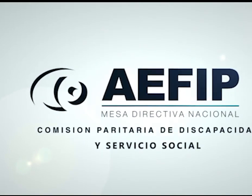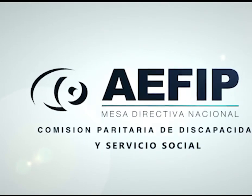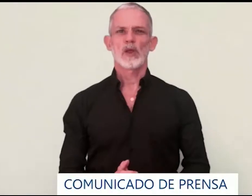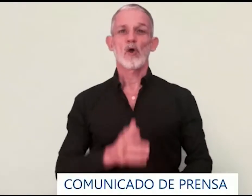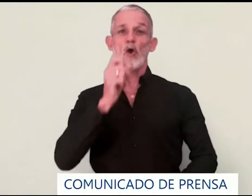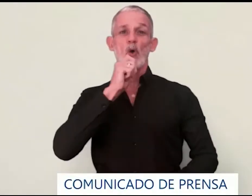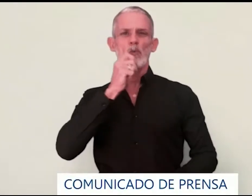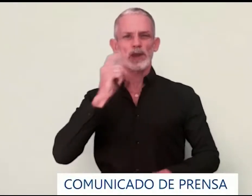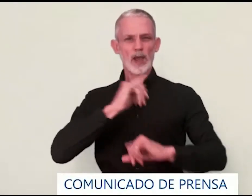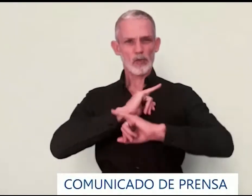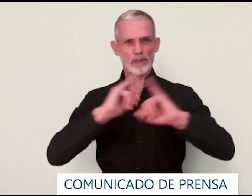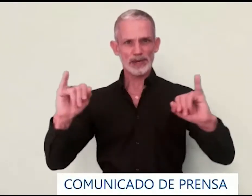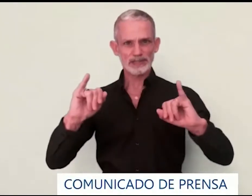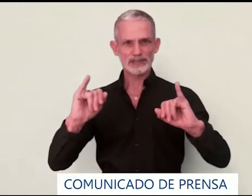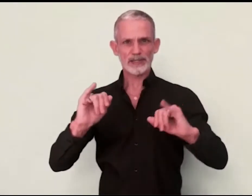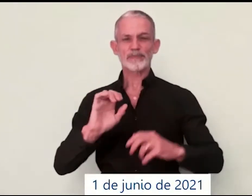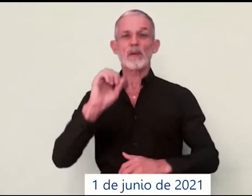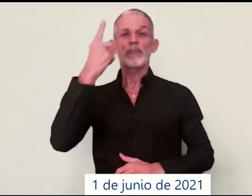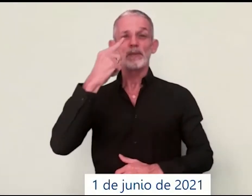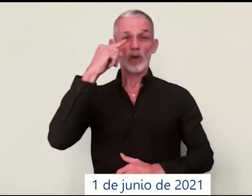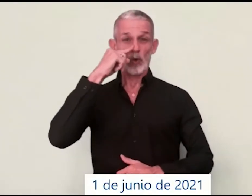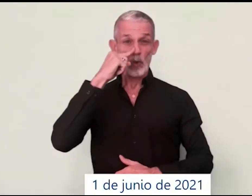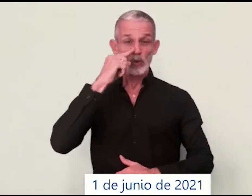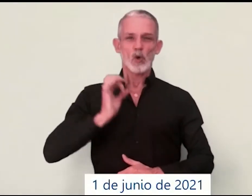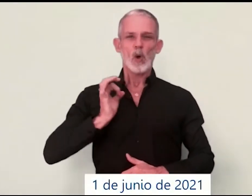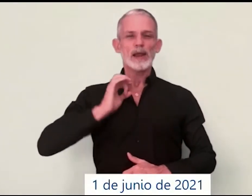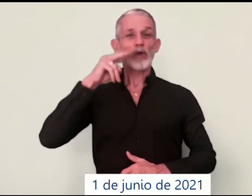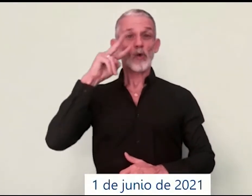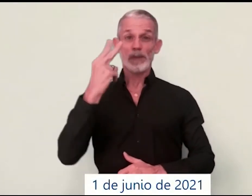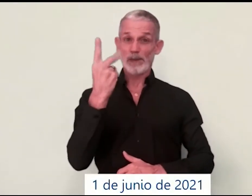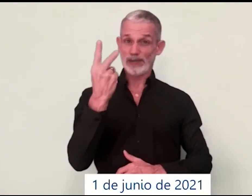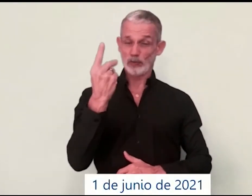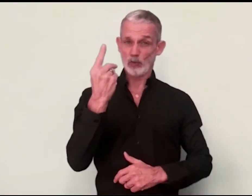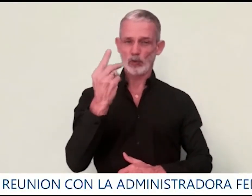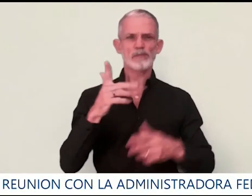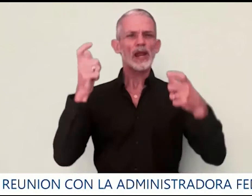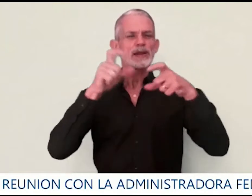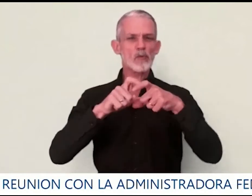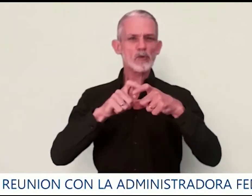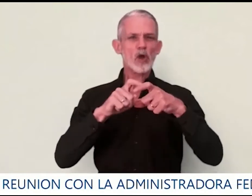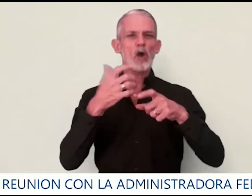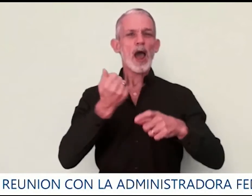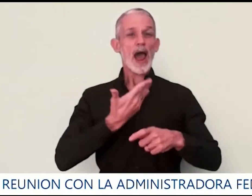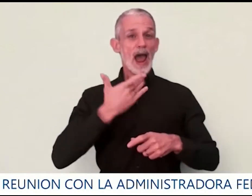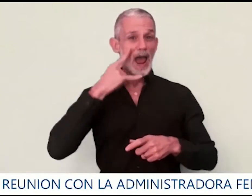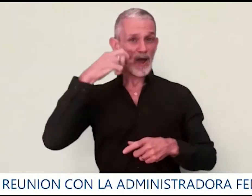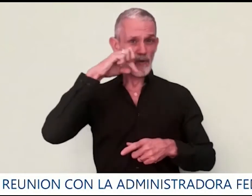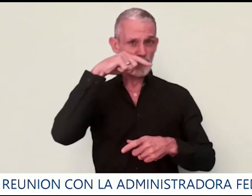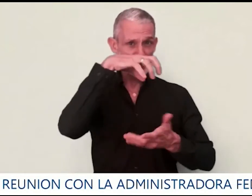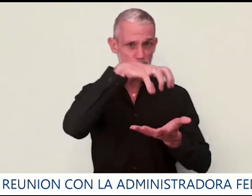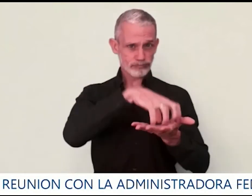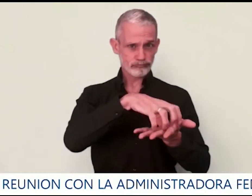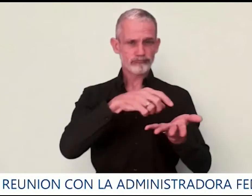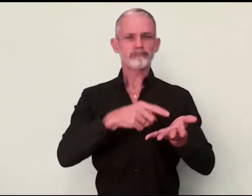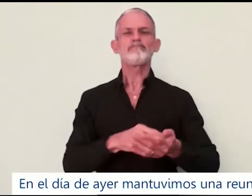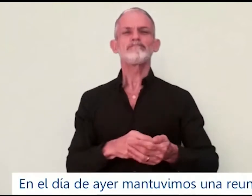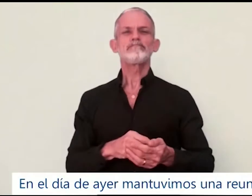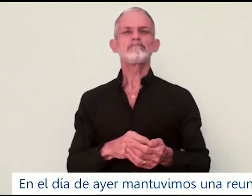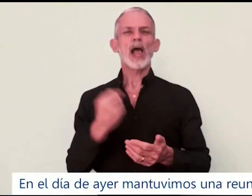Comunicado de prensa, 1 de junio de 2021. Reunión con la Administradora Federal. En el día de